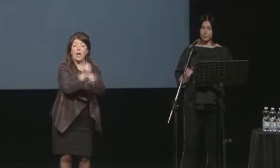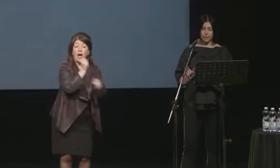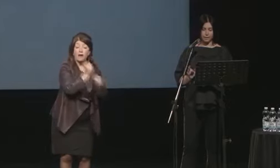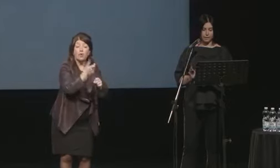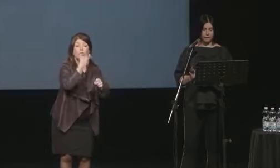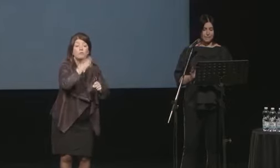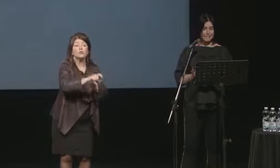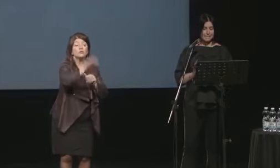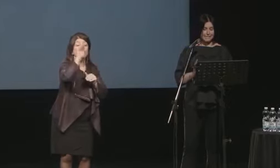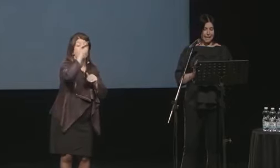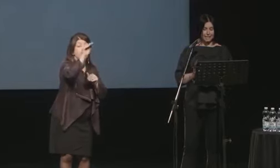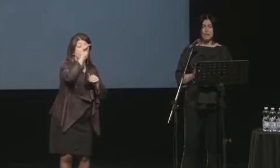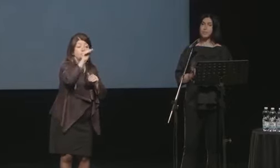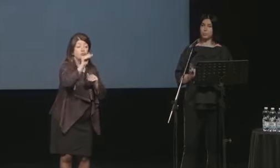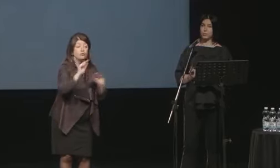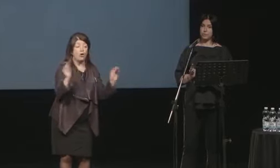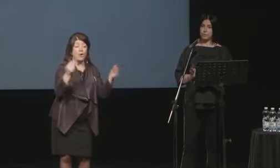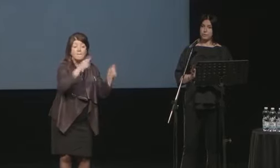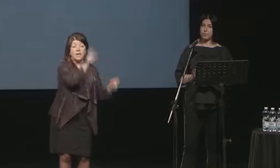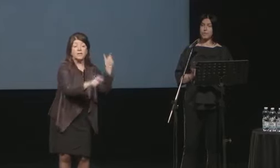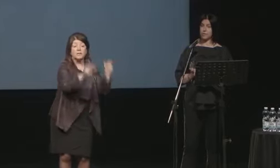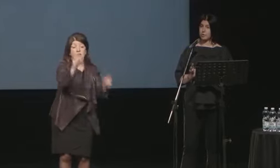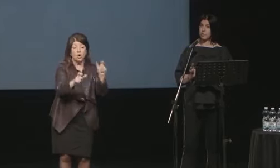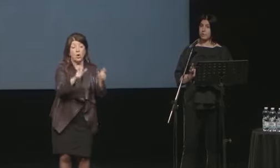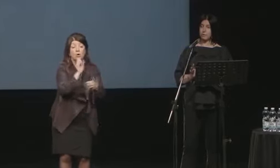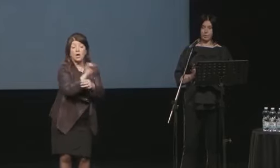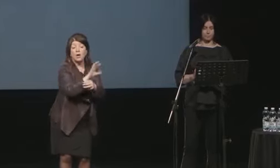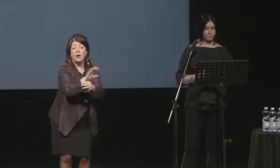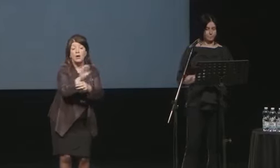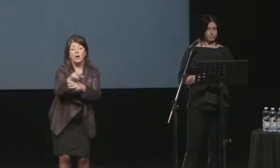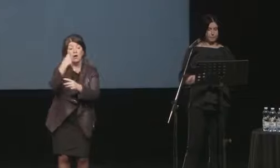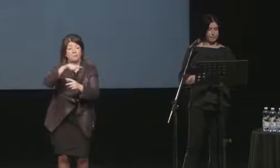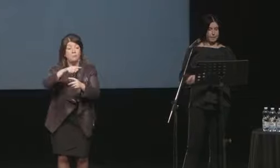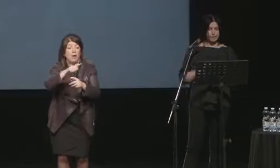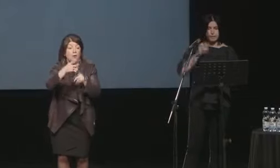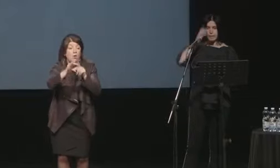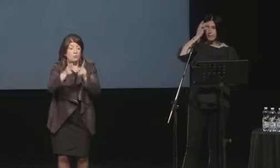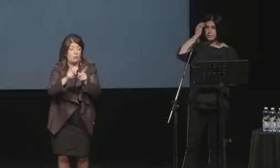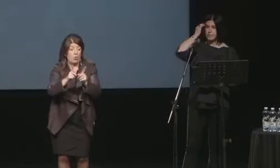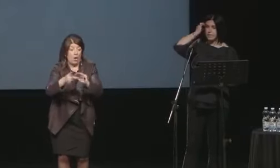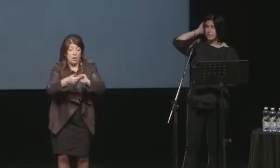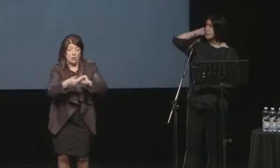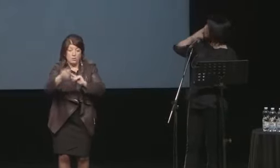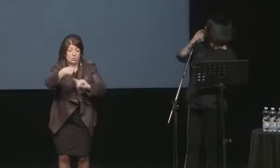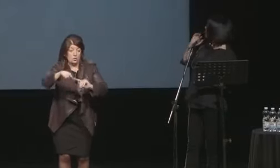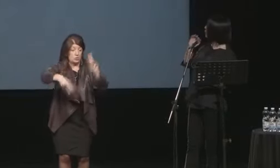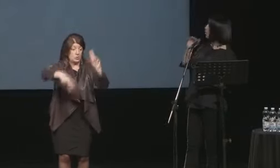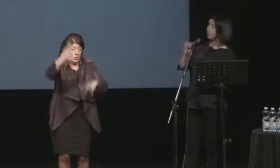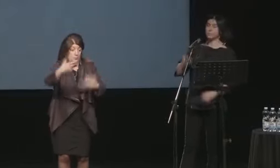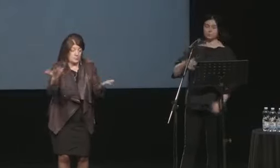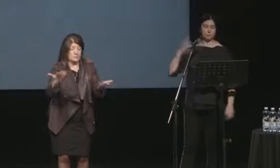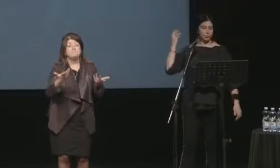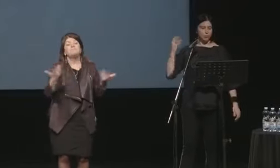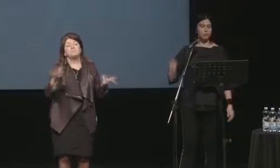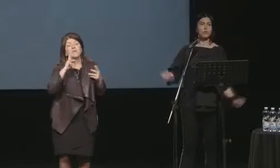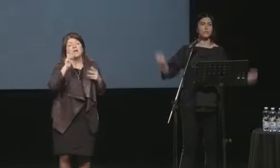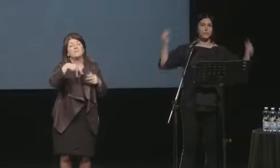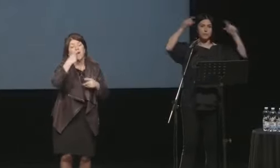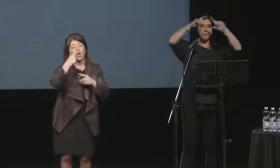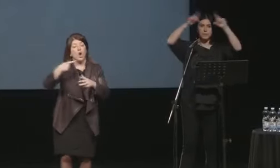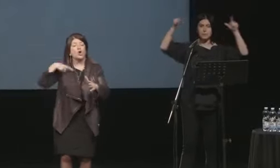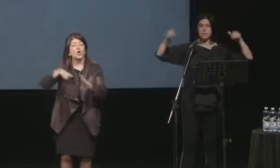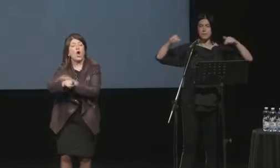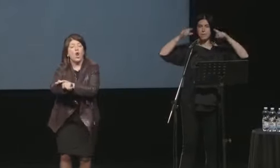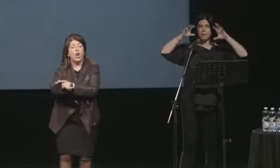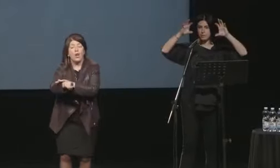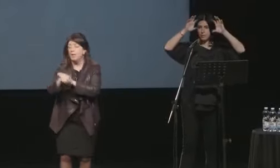cittadini di domani sani e produttivi per una società migliore. Gli SDGs, ovvero i goal, che non ci sono